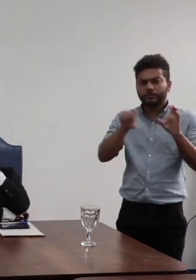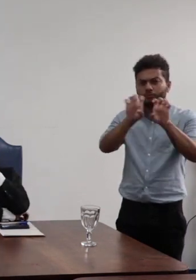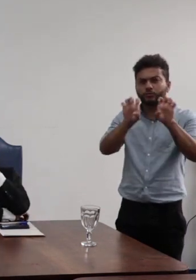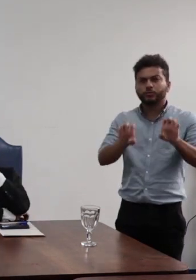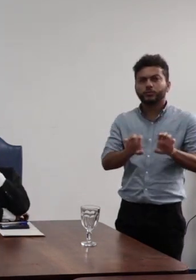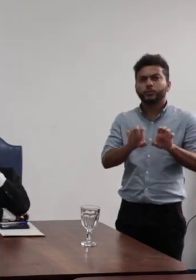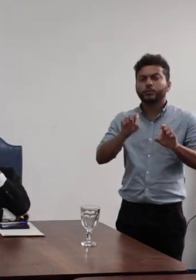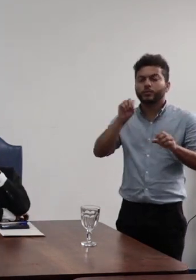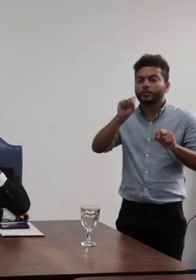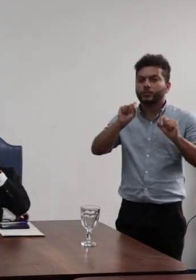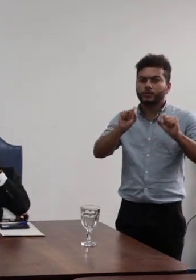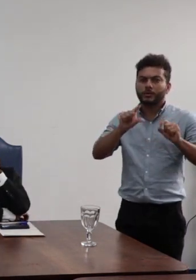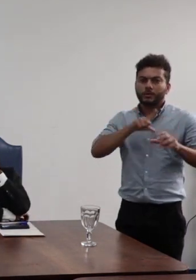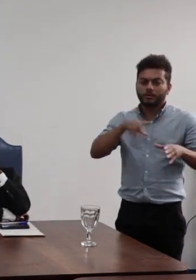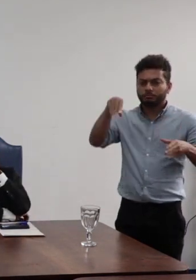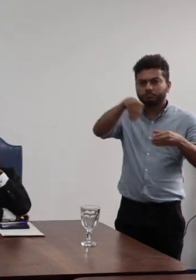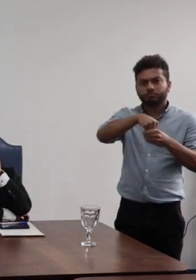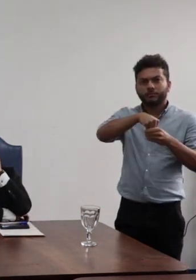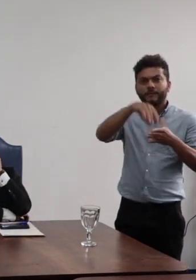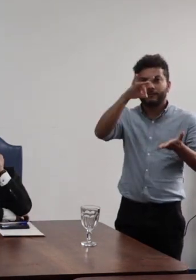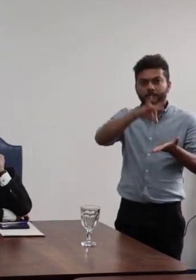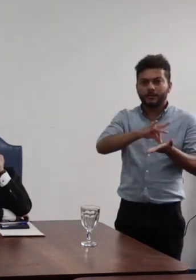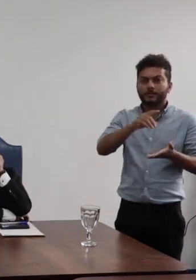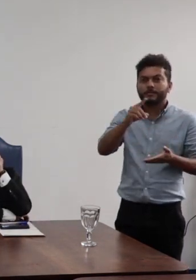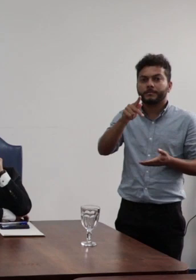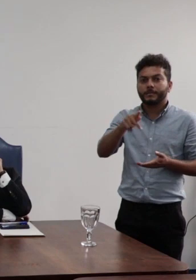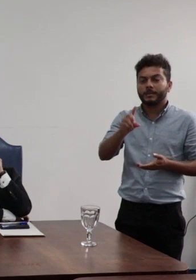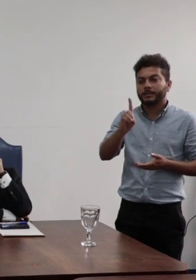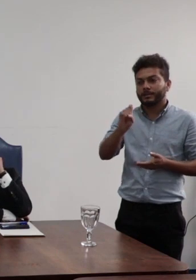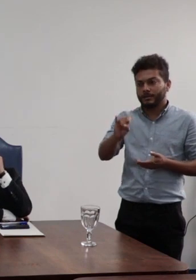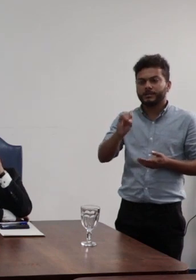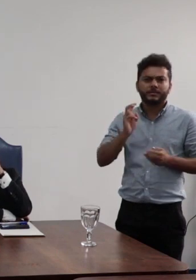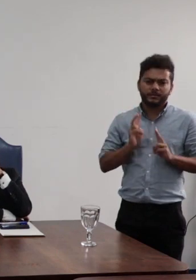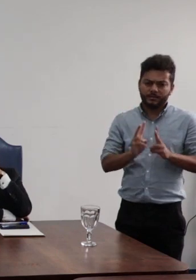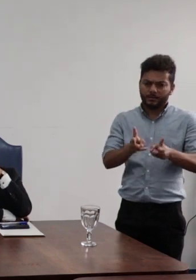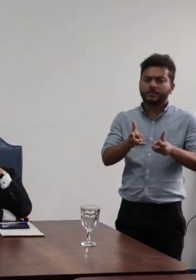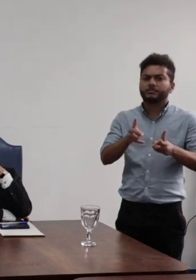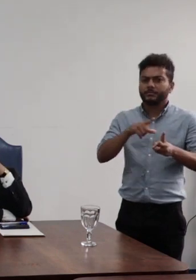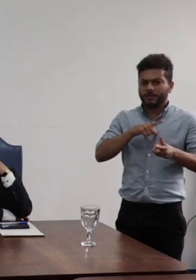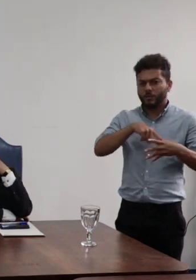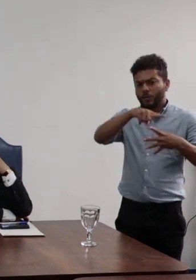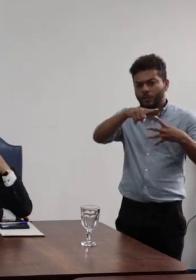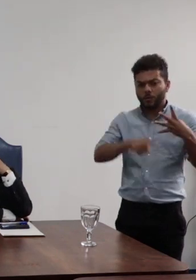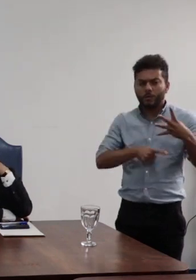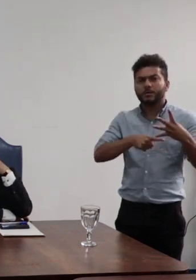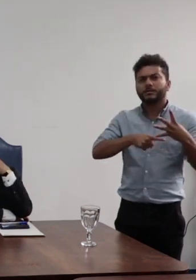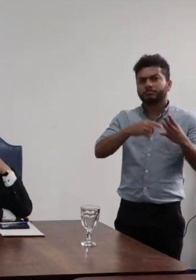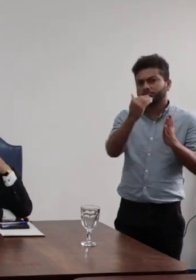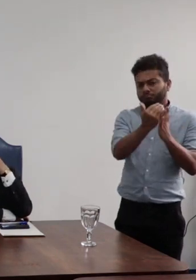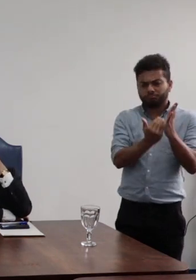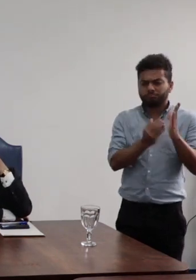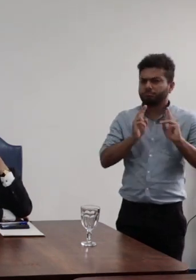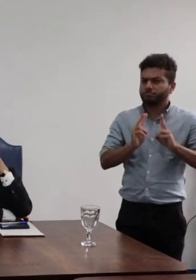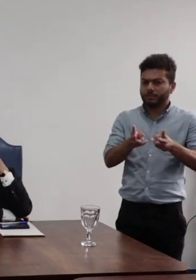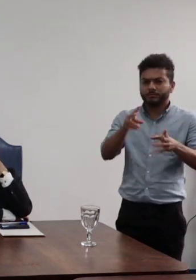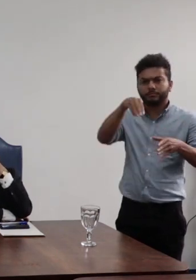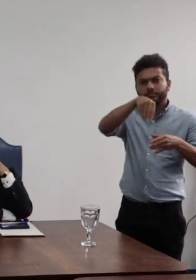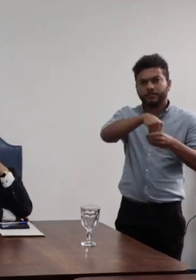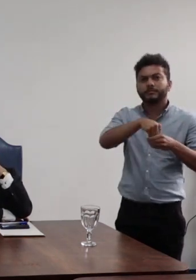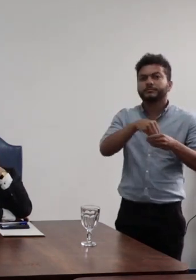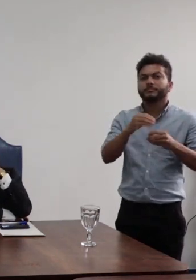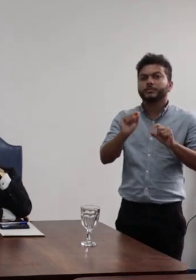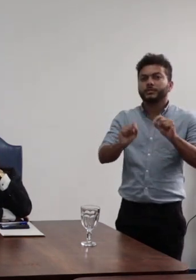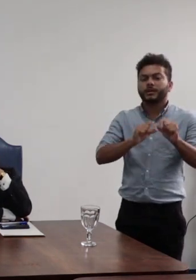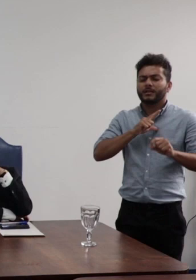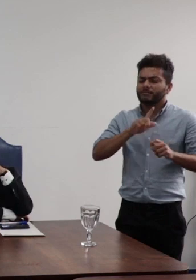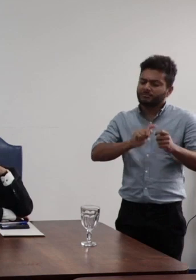versão original do PDI, eles se mantêm nos quatro programas estruturantes e que foi feito foi mais